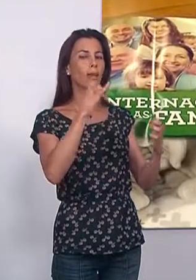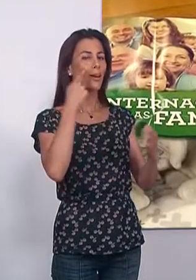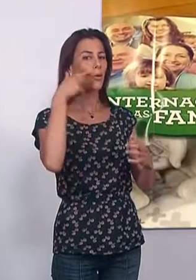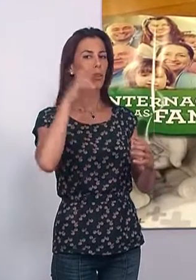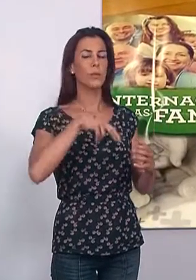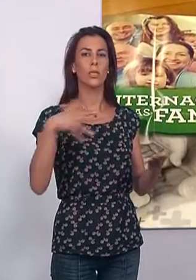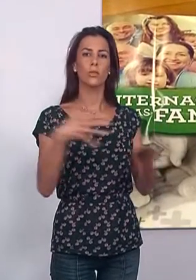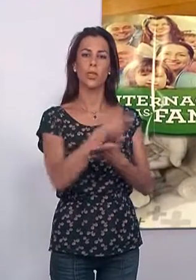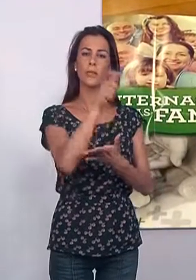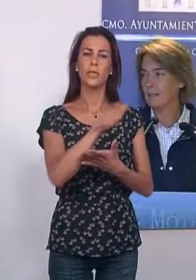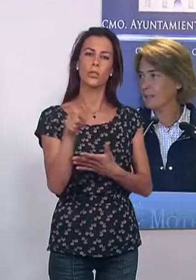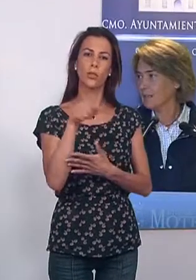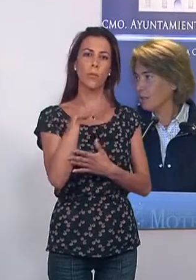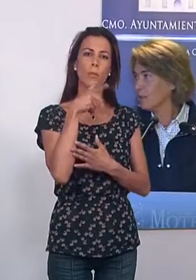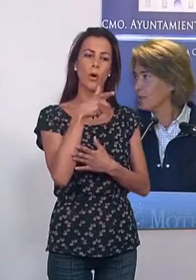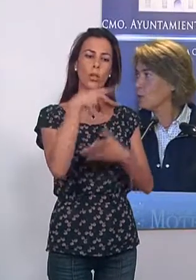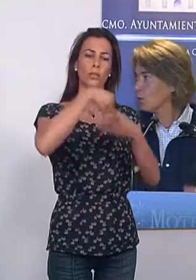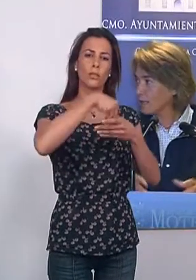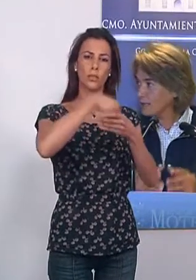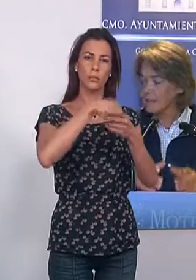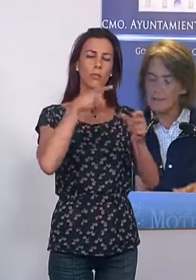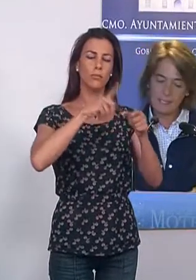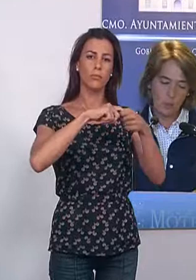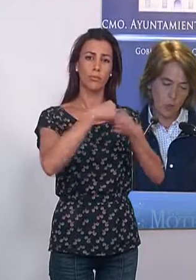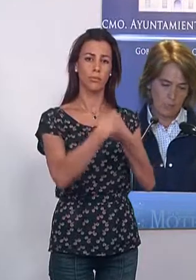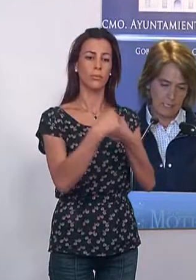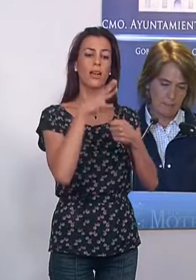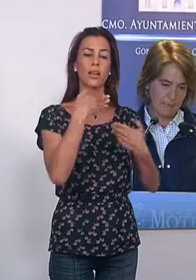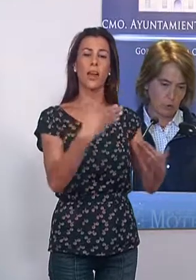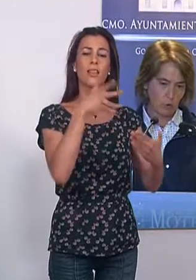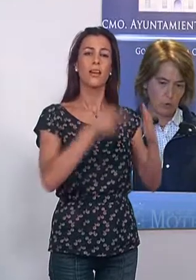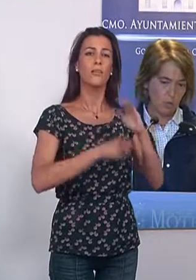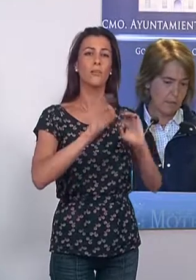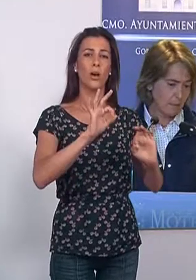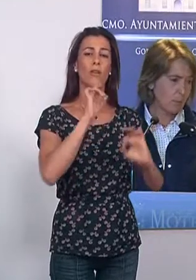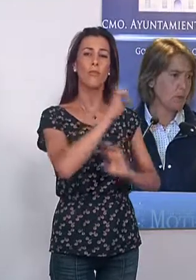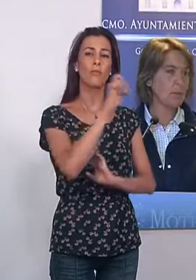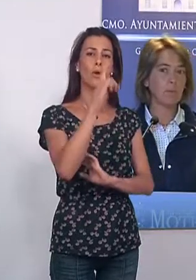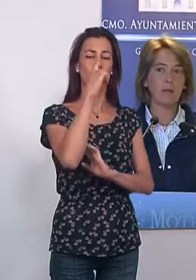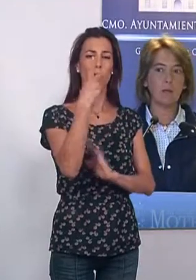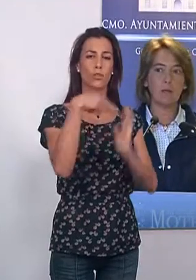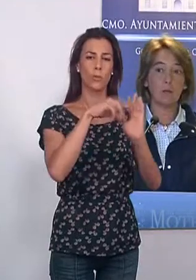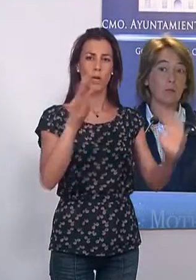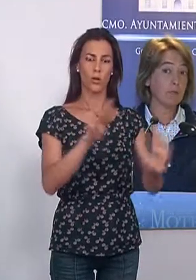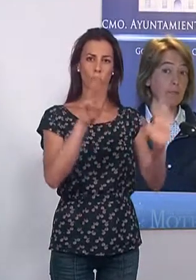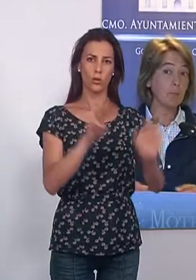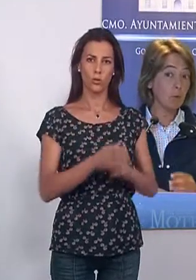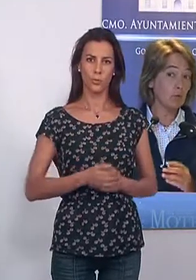reconocimiento a toda aquella persona que ha formado parte desde que se fundara en el año 2008.